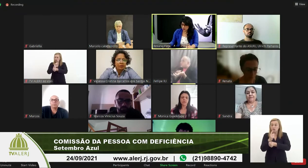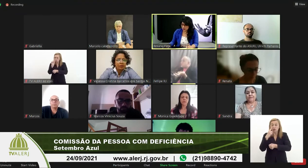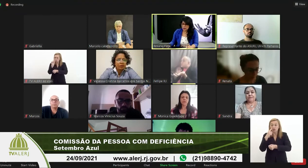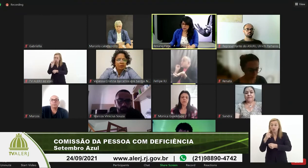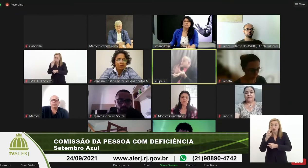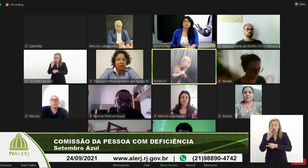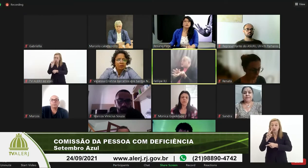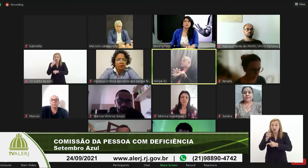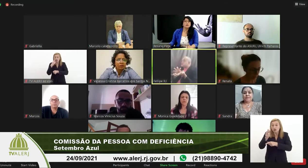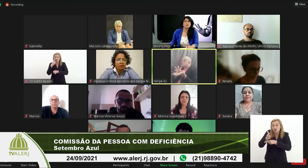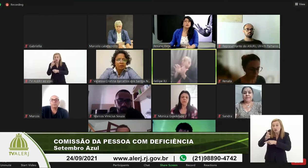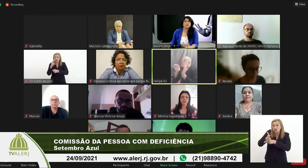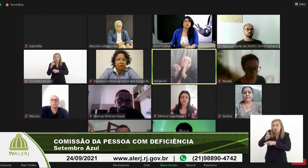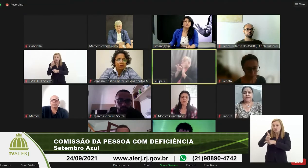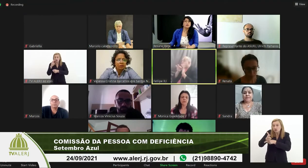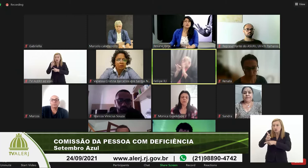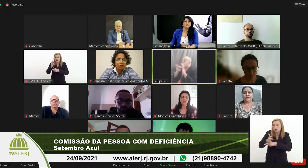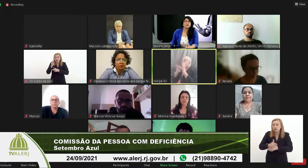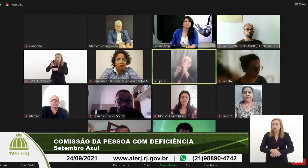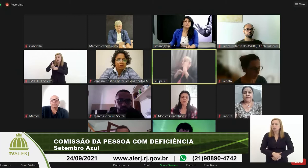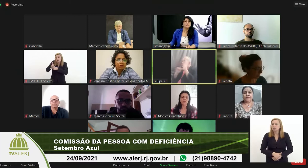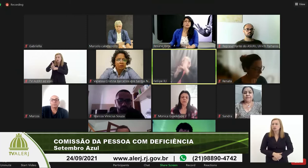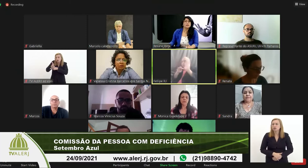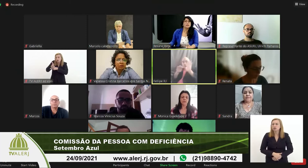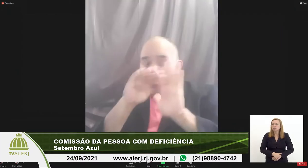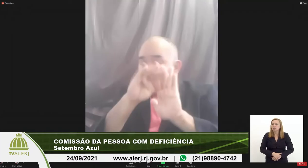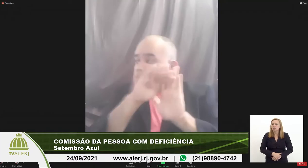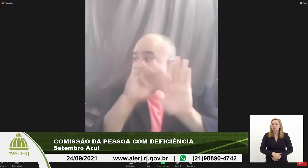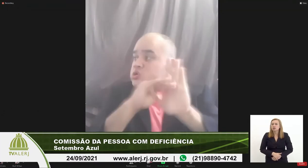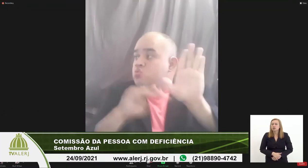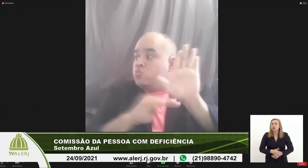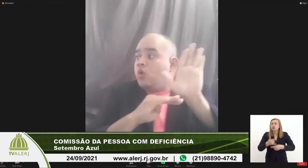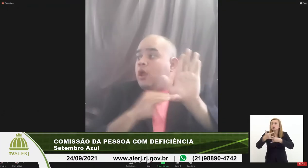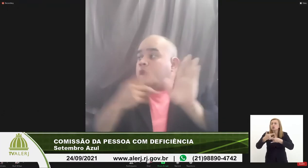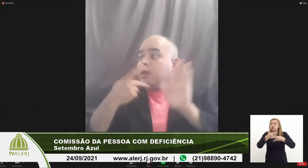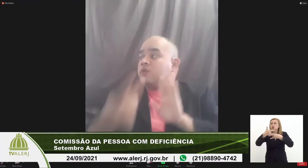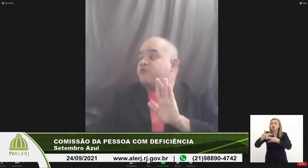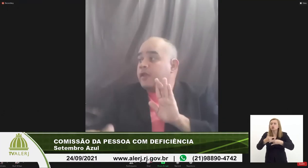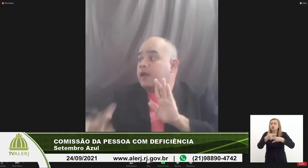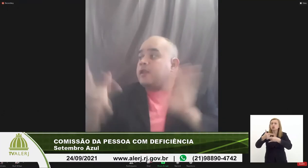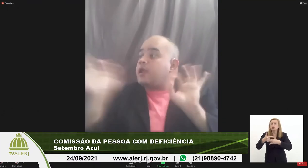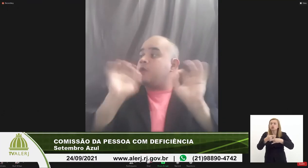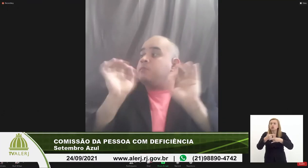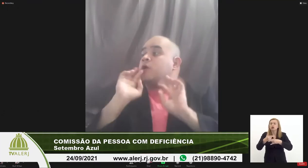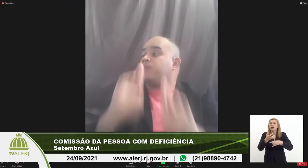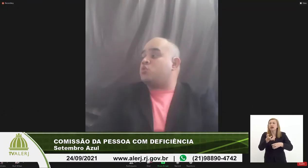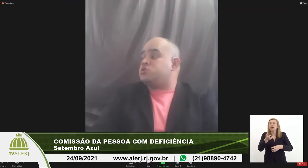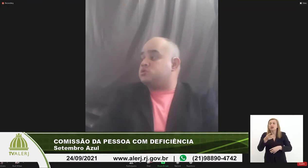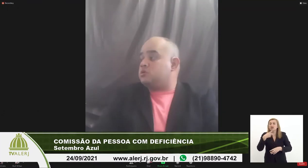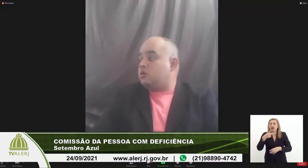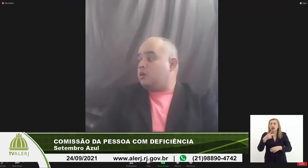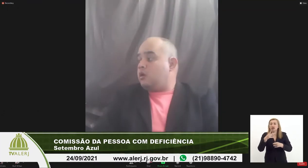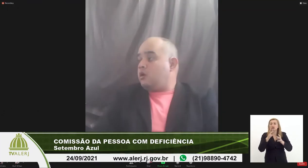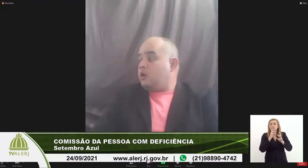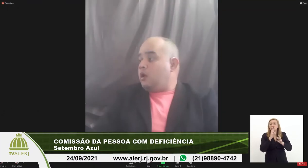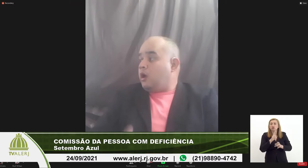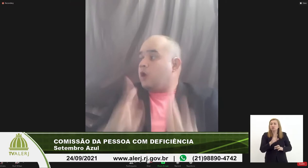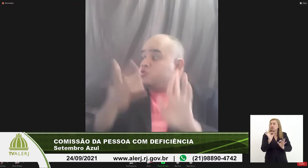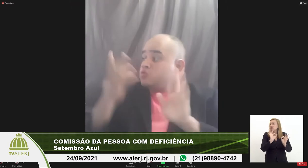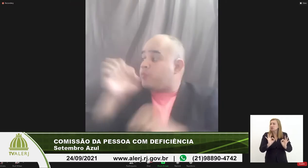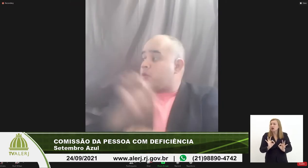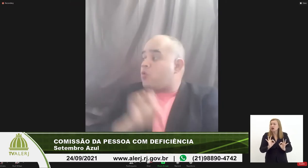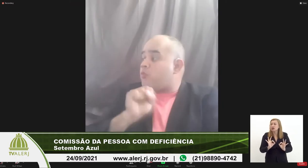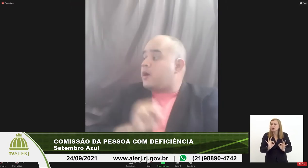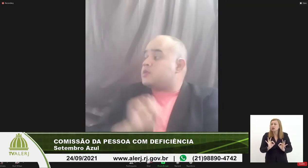vídeo eu mandei mensagem no no Zoom no Zoom querendo falar ninguém me responde